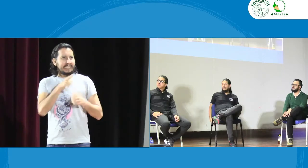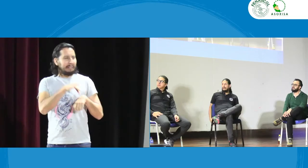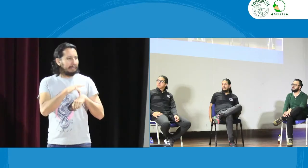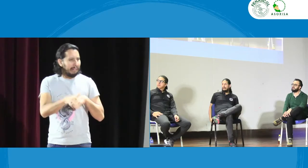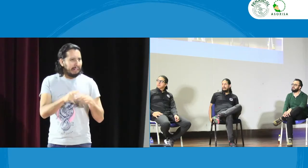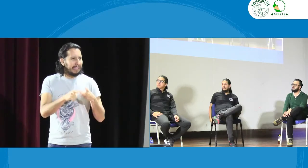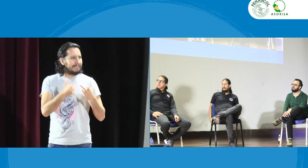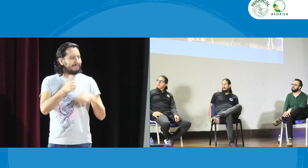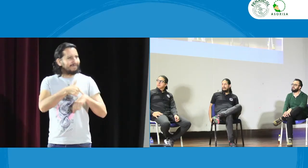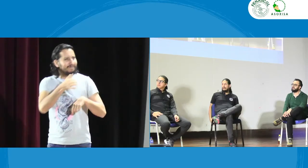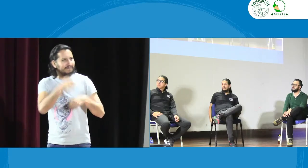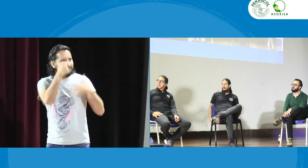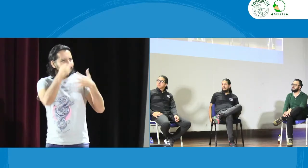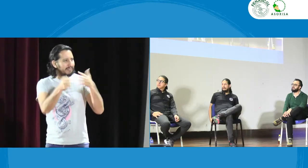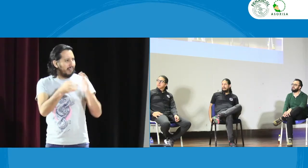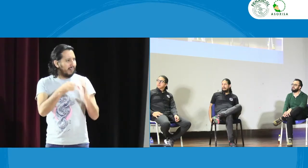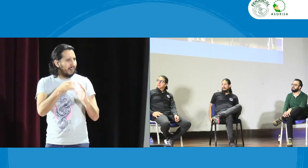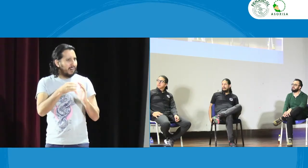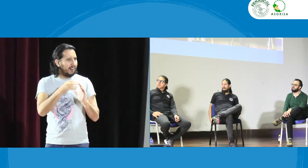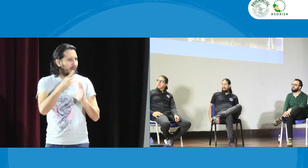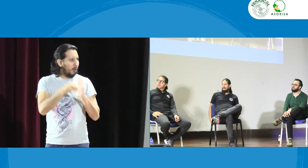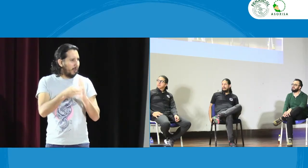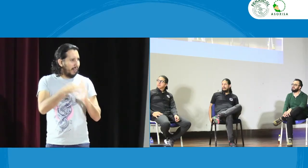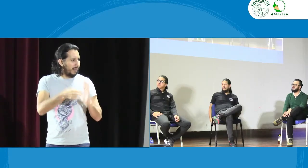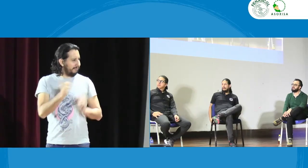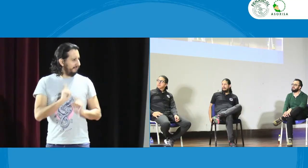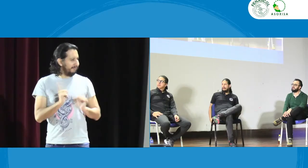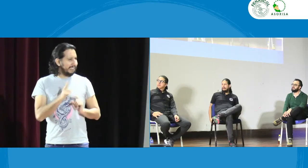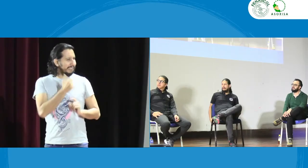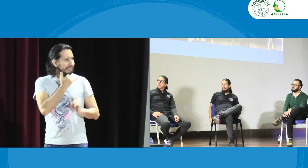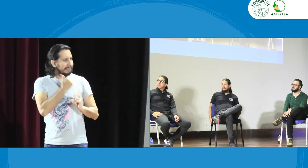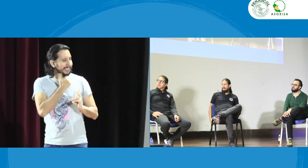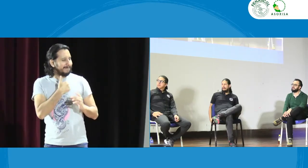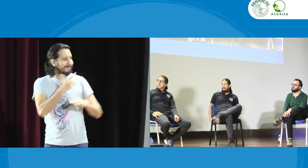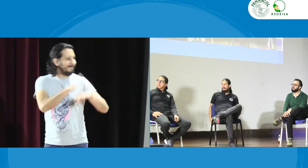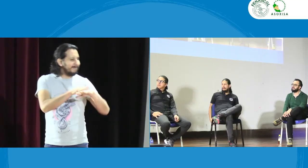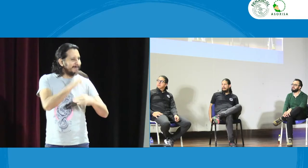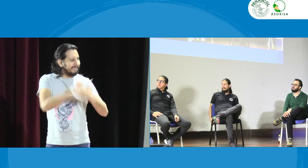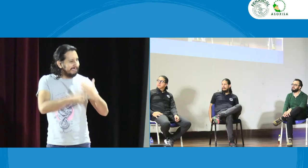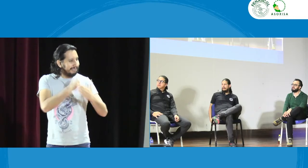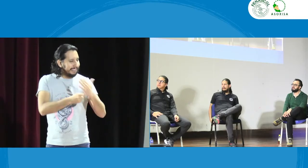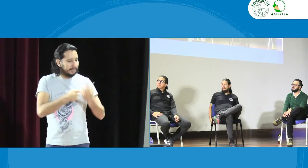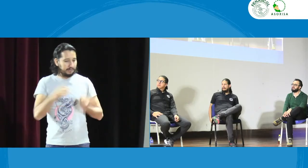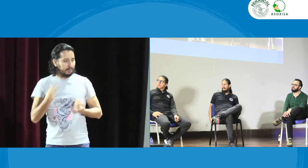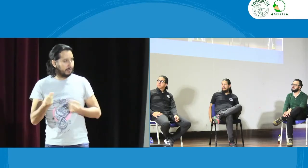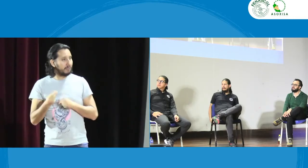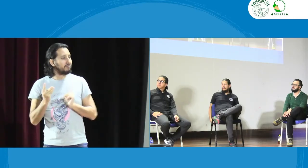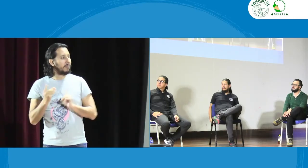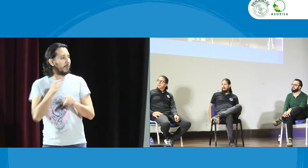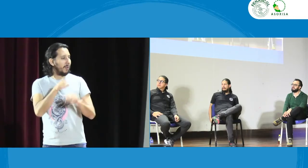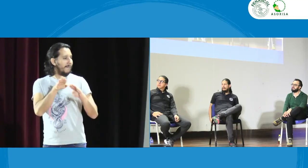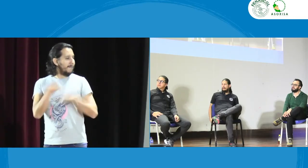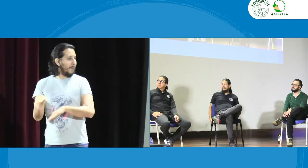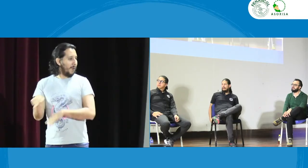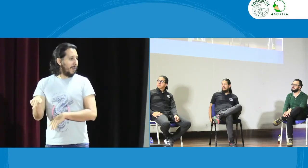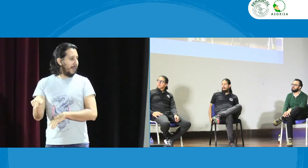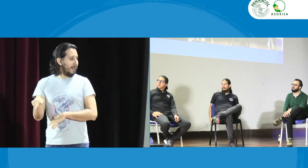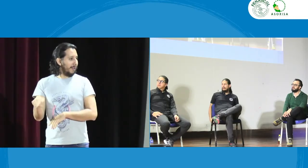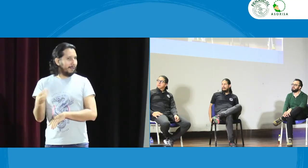pero con respecto al tema de intérpretes hay muchos factores que no se cumplen dentro del código de ética y que